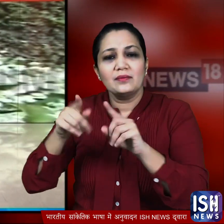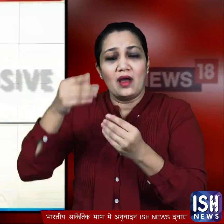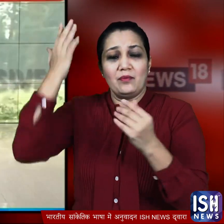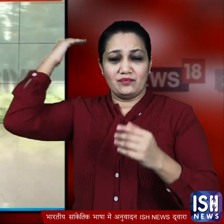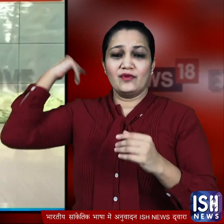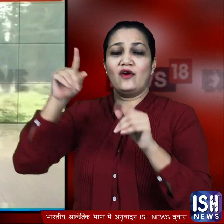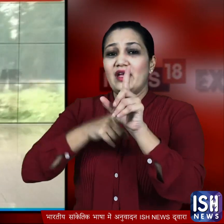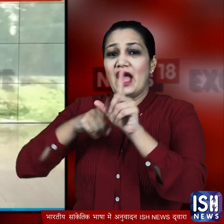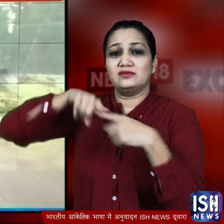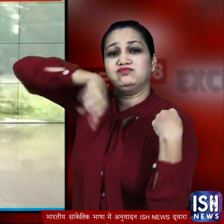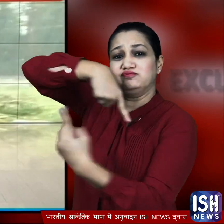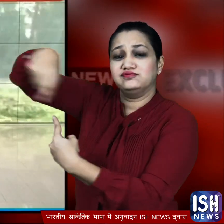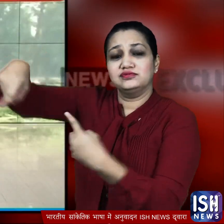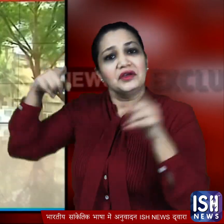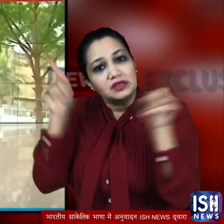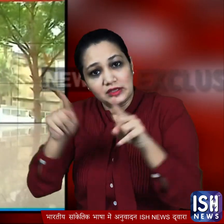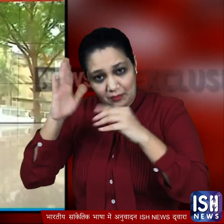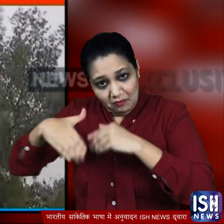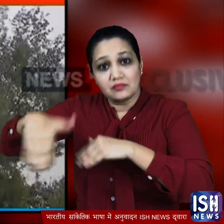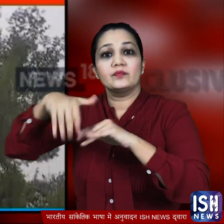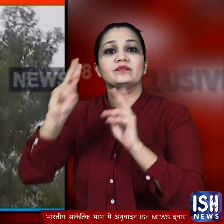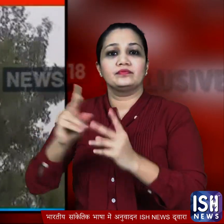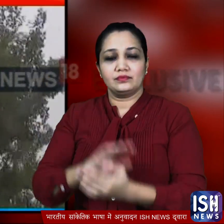यास तूफान का असर देखने को मिला।